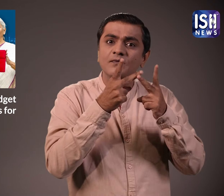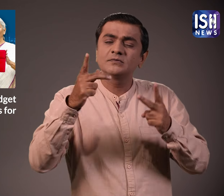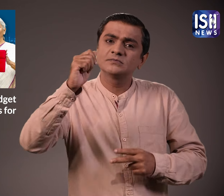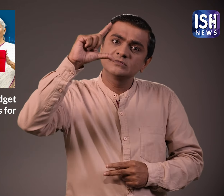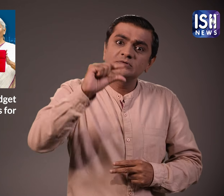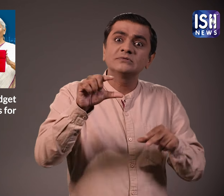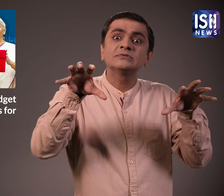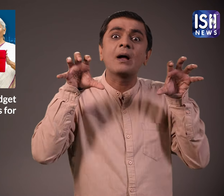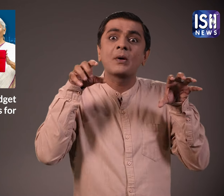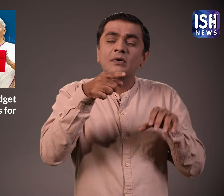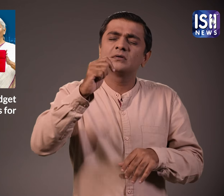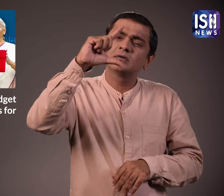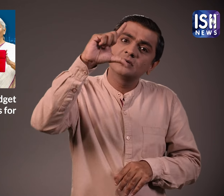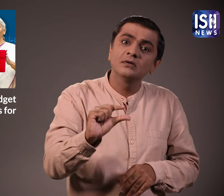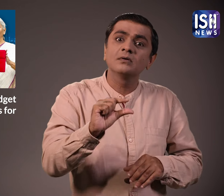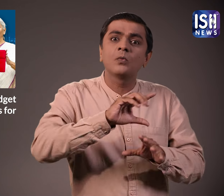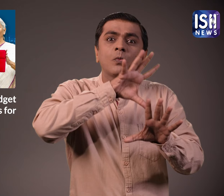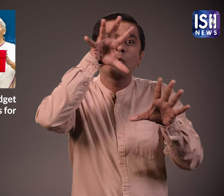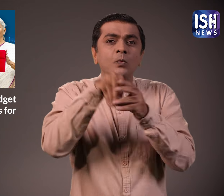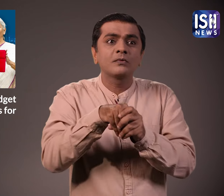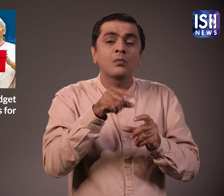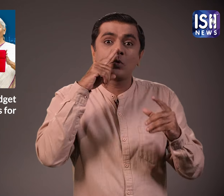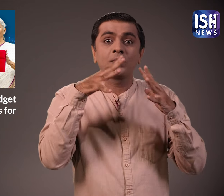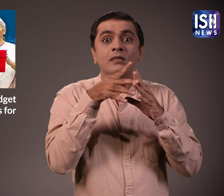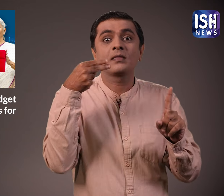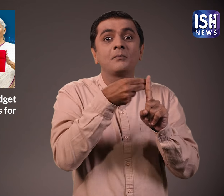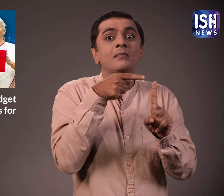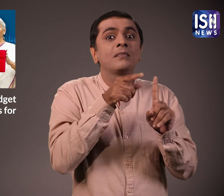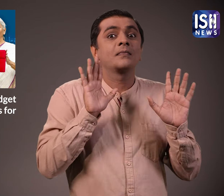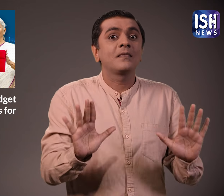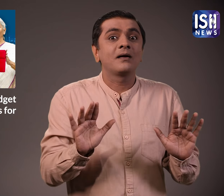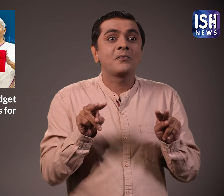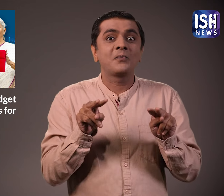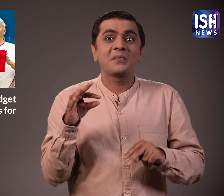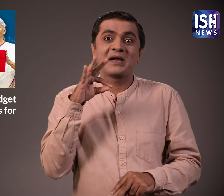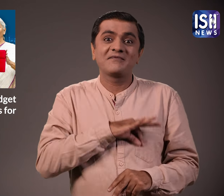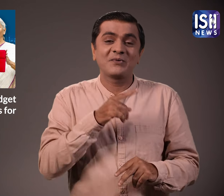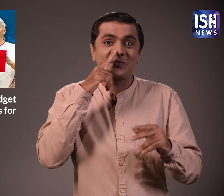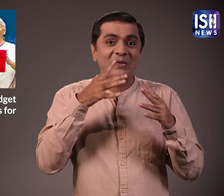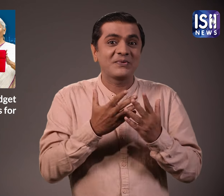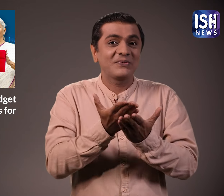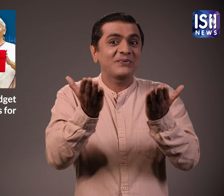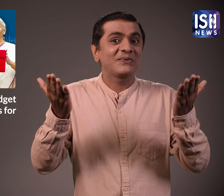और यहां तक की महिला खरीदारों के लिए स्टाम ड्यूटी भी कम की जाएगी वाह अद्बुद लाब है